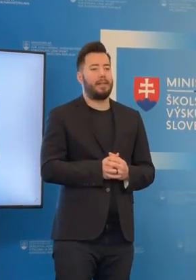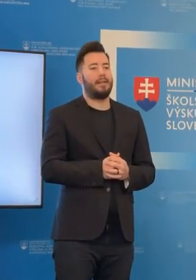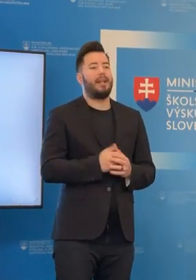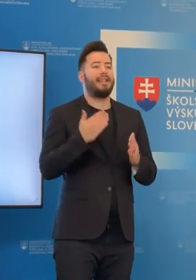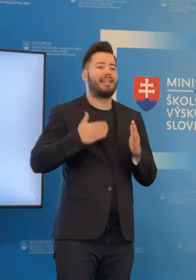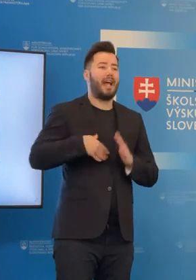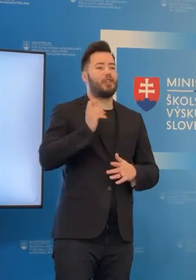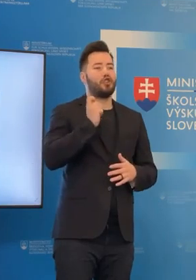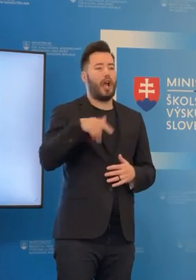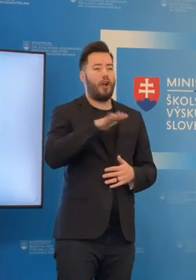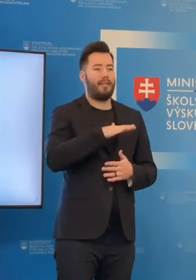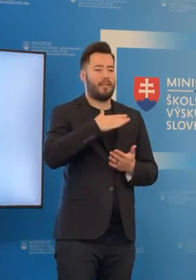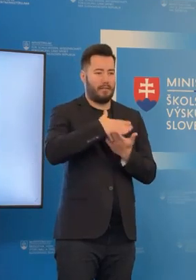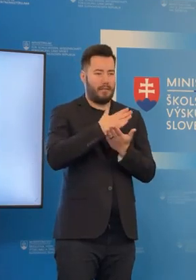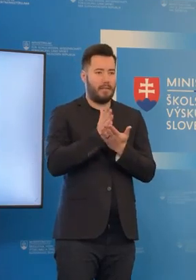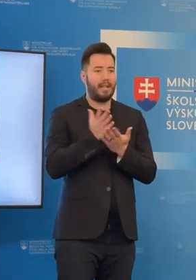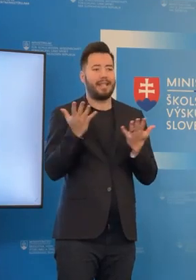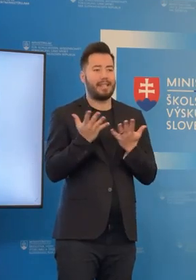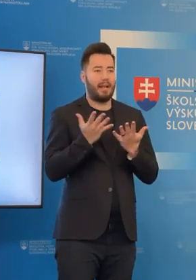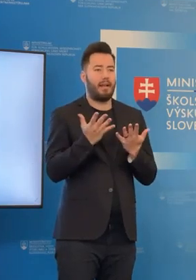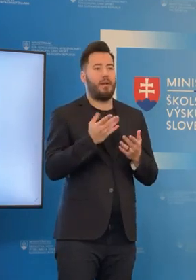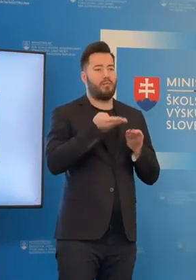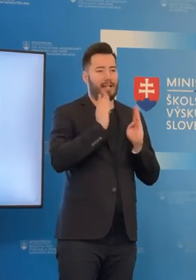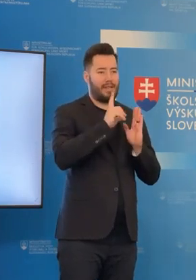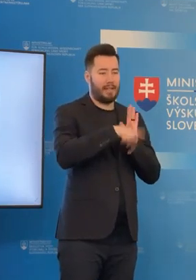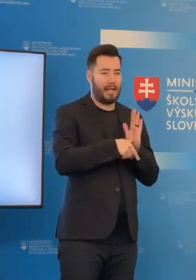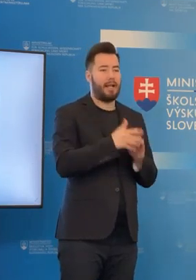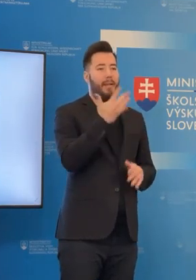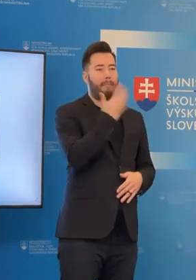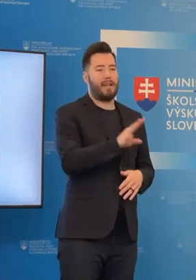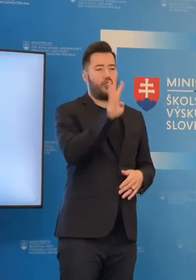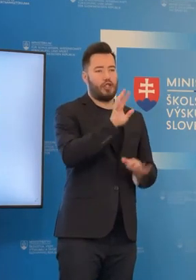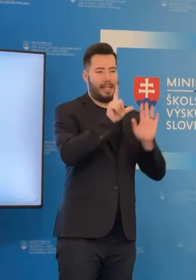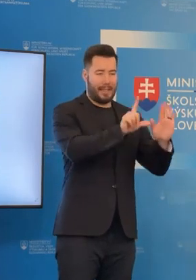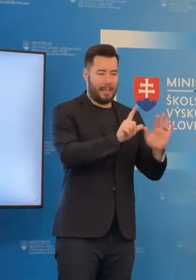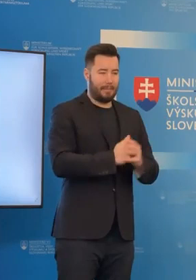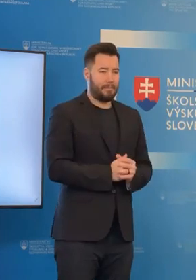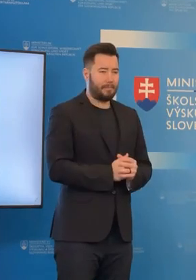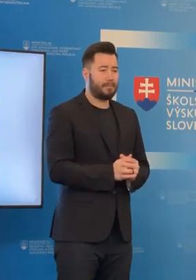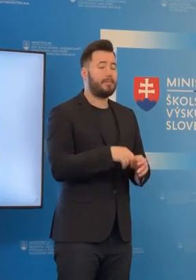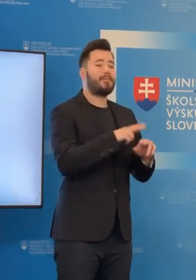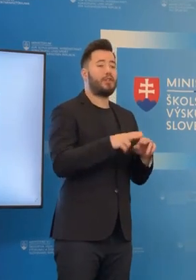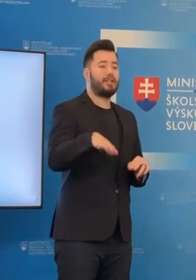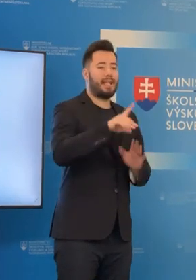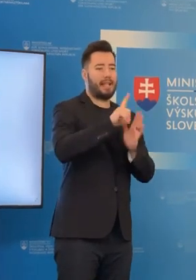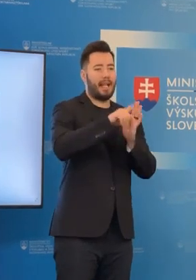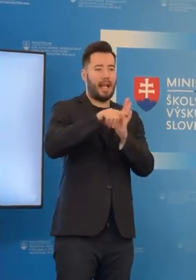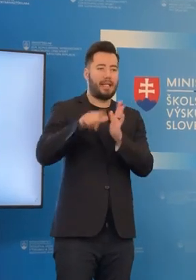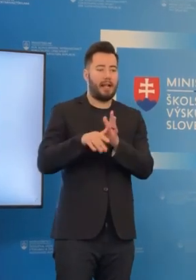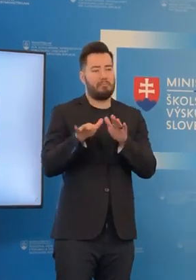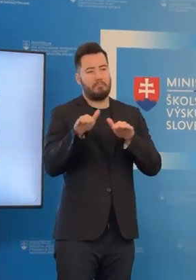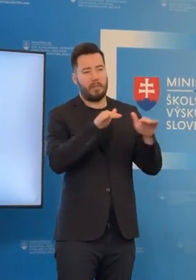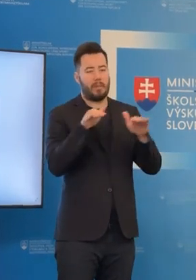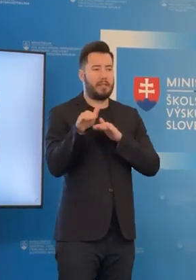najviac žiakov máme v bratislavskom kraji a to je 547. Ostatné kraje sa hýbu v rozmedzi